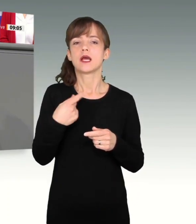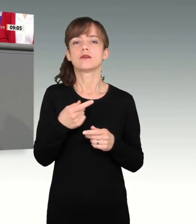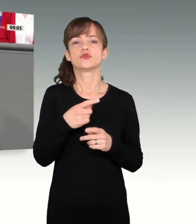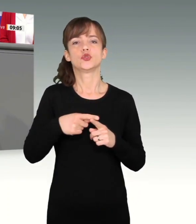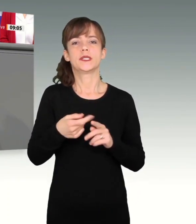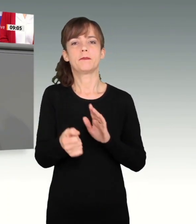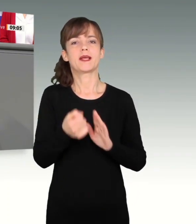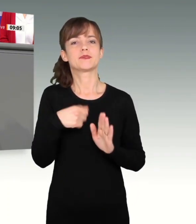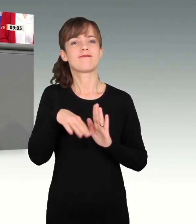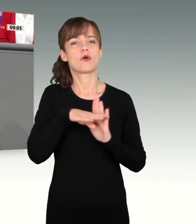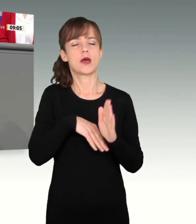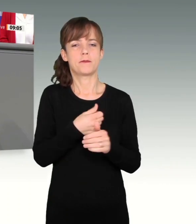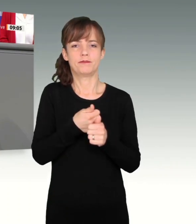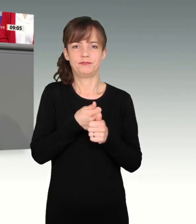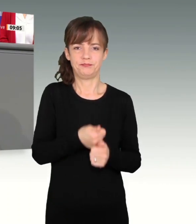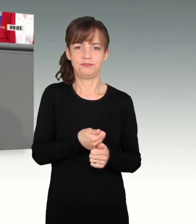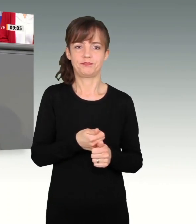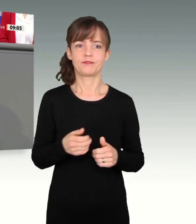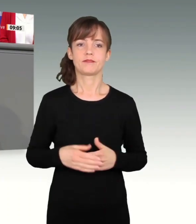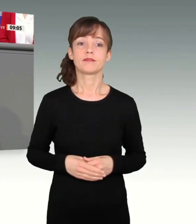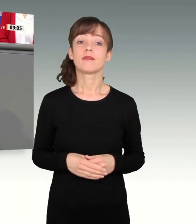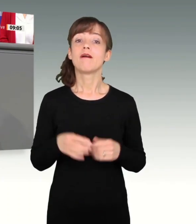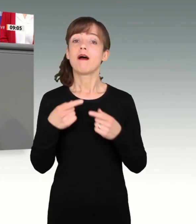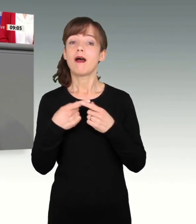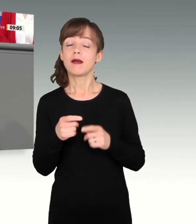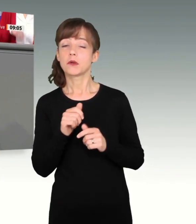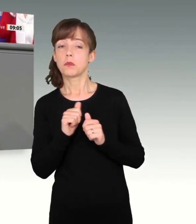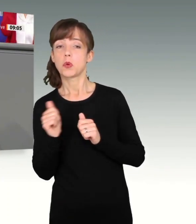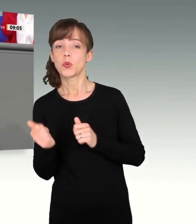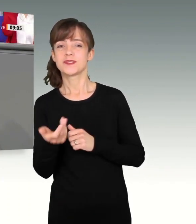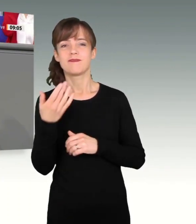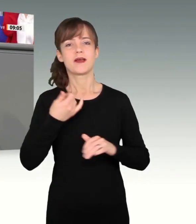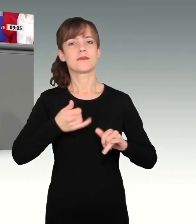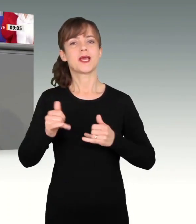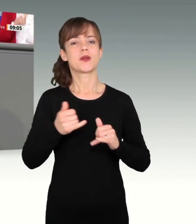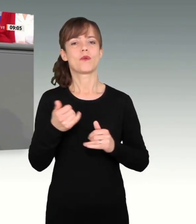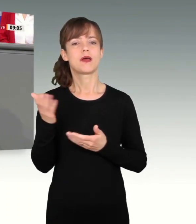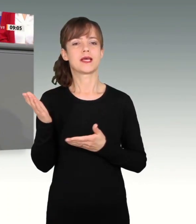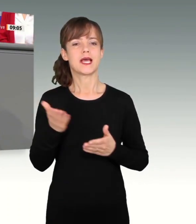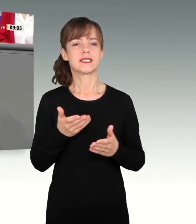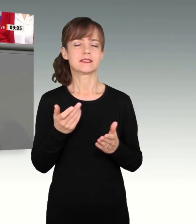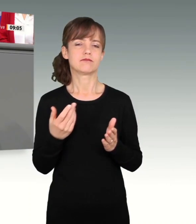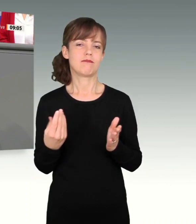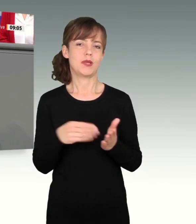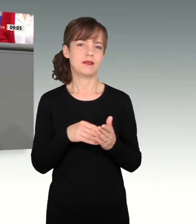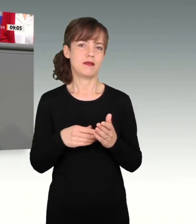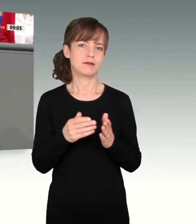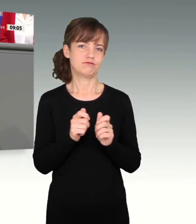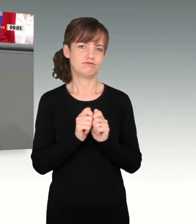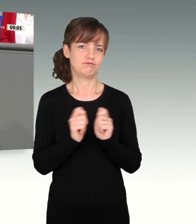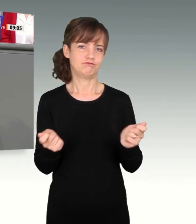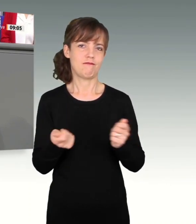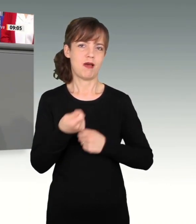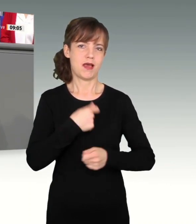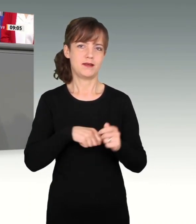Eine andere Prognose war im Januar in einem Gastbeitrag im Handelsblatt zu lesen. Die